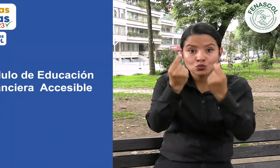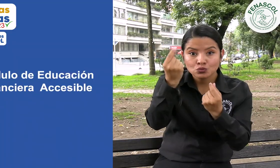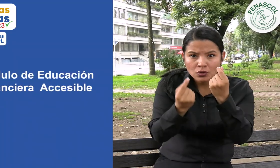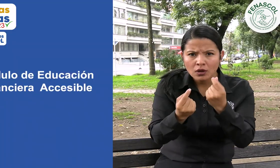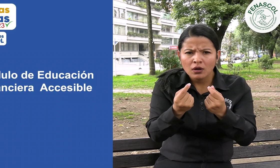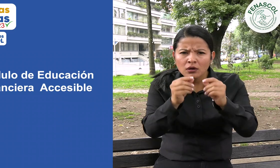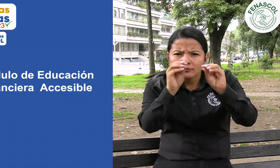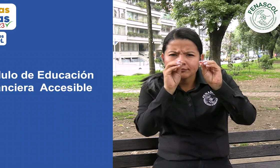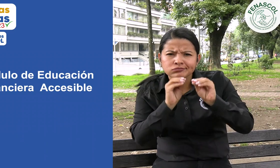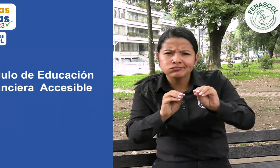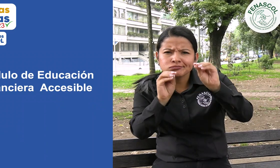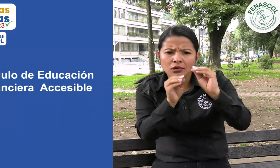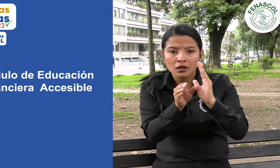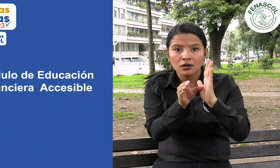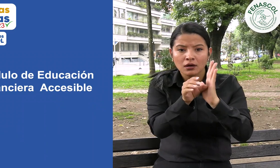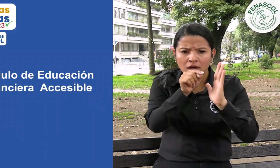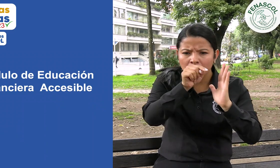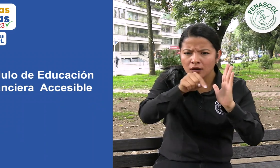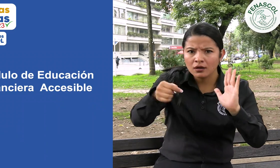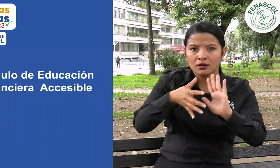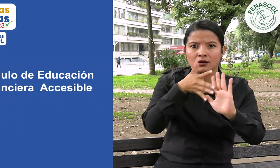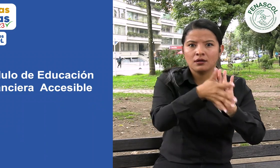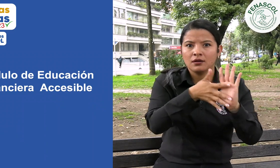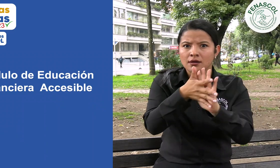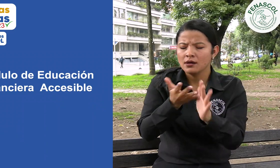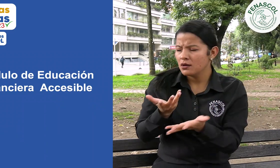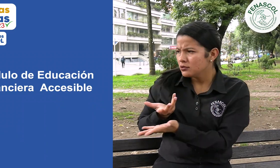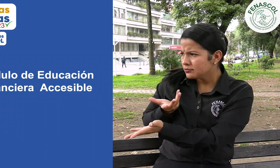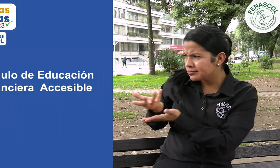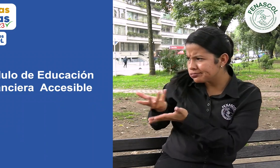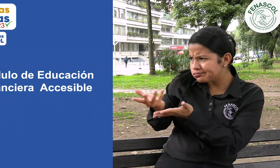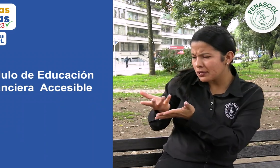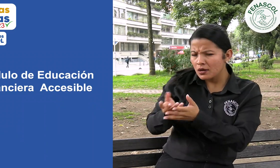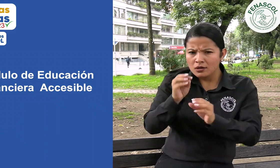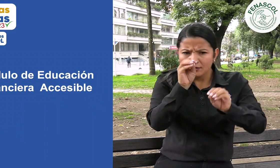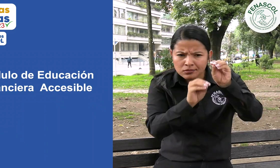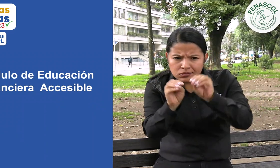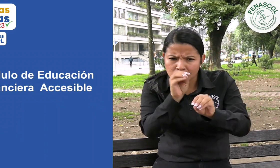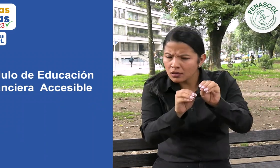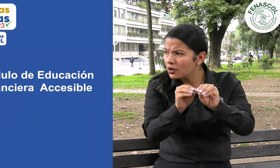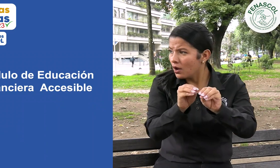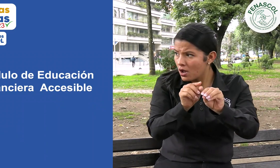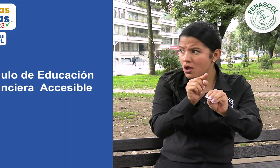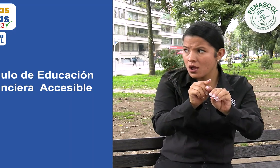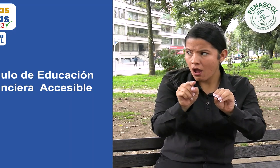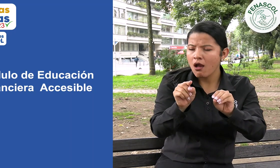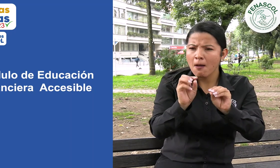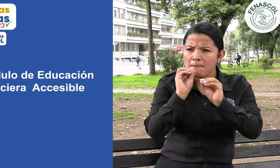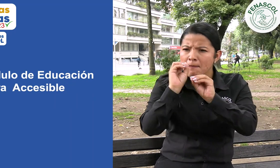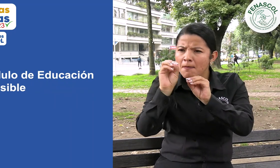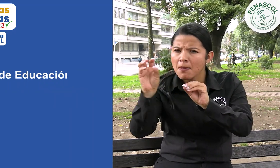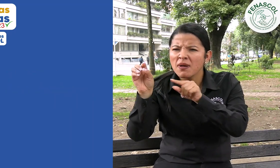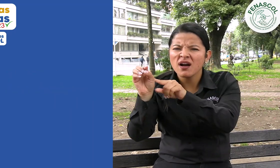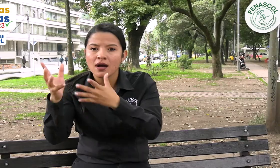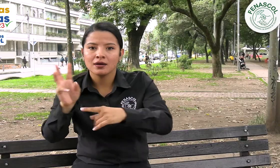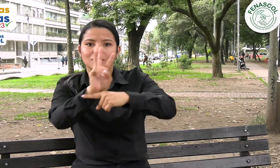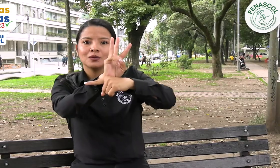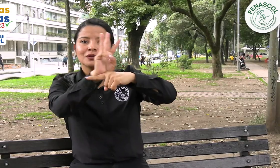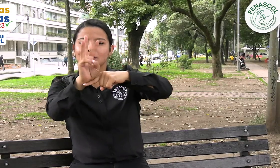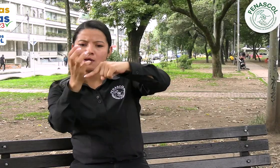realizados en lengua de señas. Estos videos fueron el resultado de un trabajo articulado entre FENASCOL y el Banco